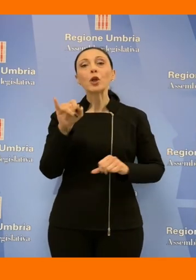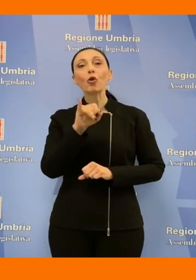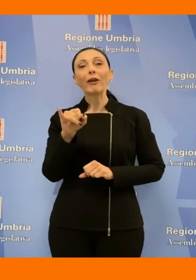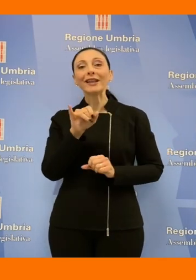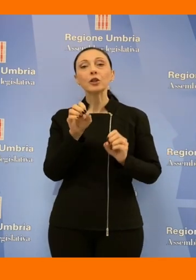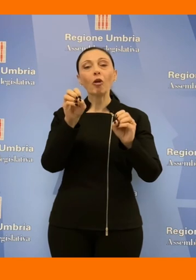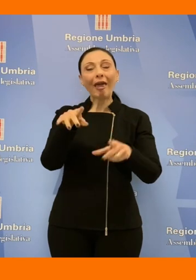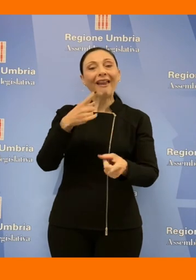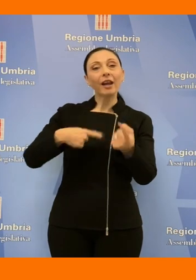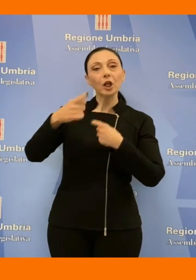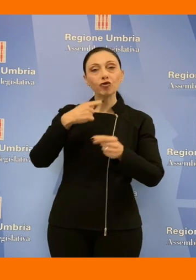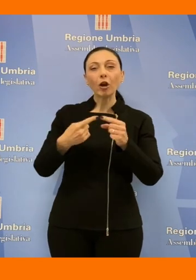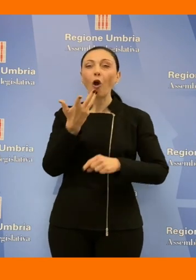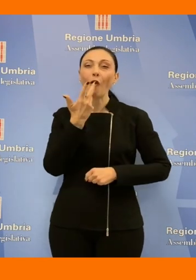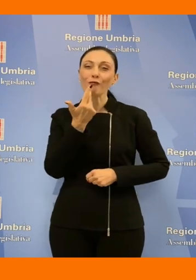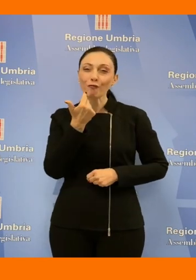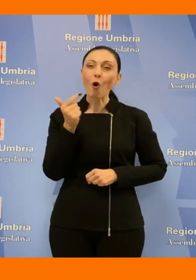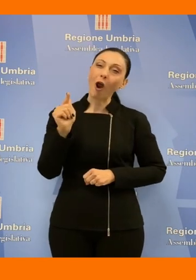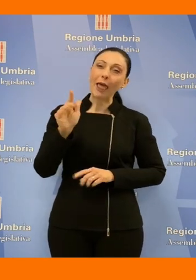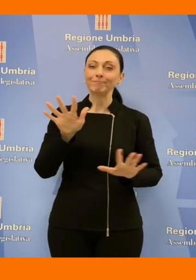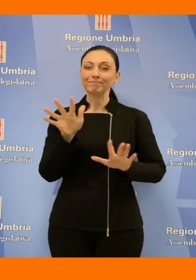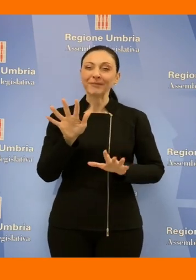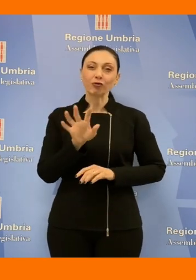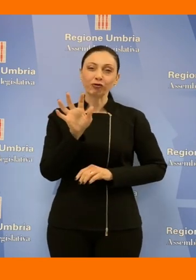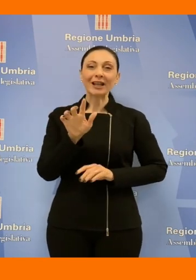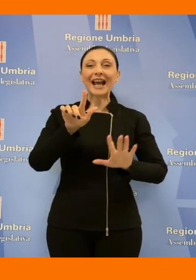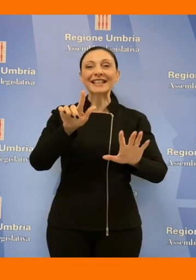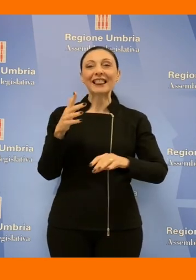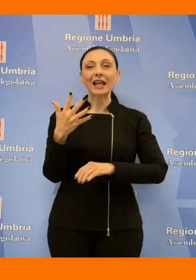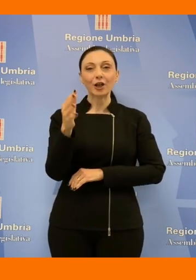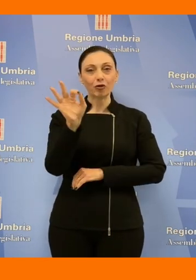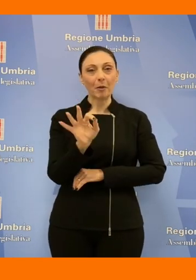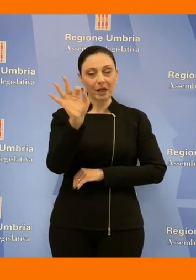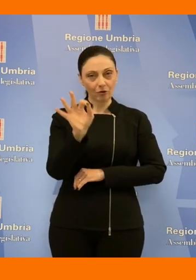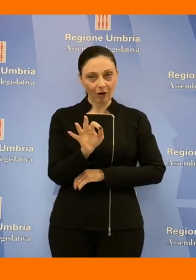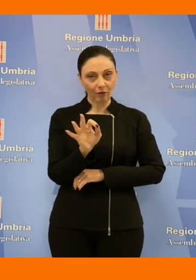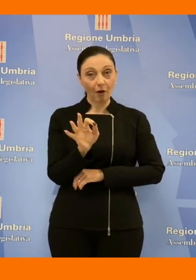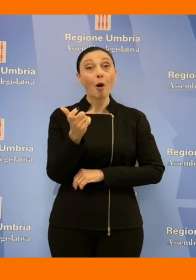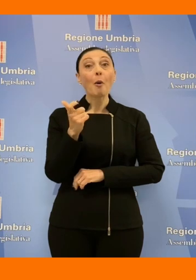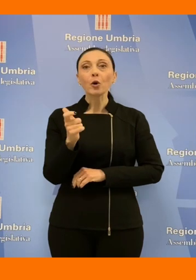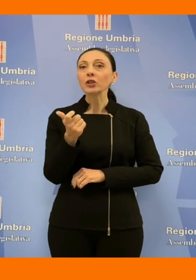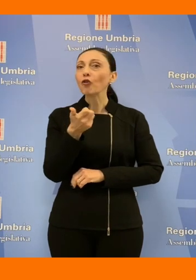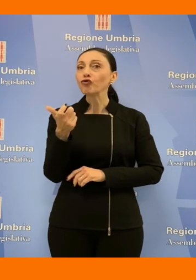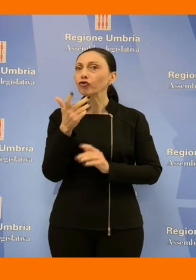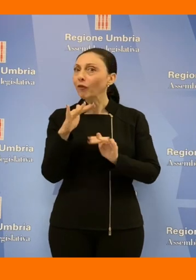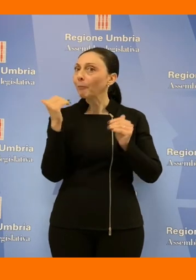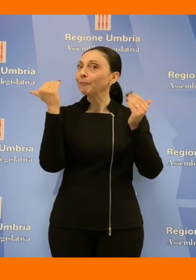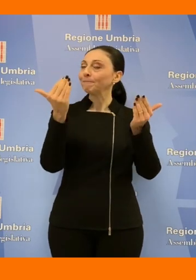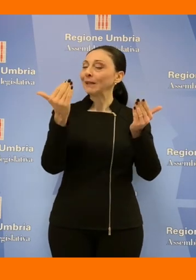ottimizzare su una percentuale intorno al 75%. Perché altrimenti arrivare a cifre più alte bisogna ricordare